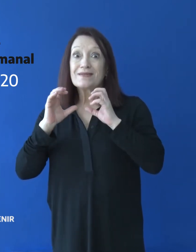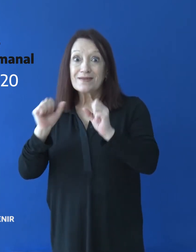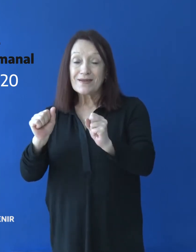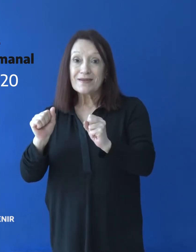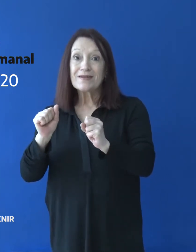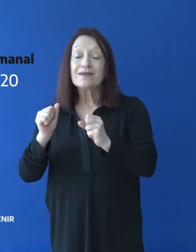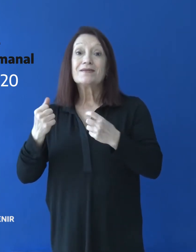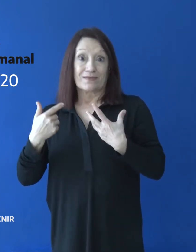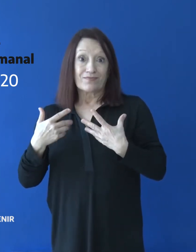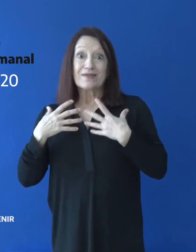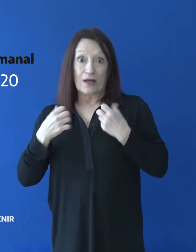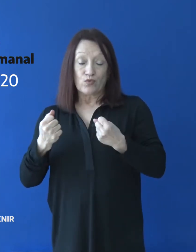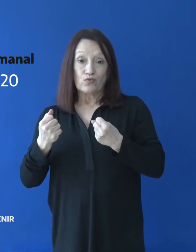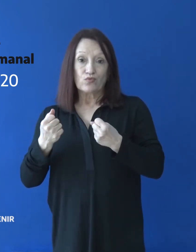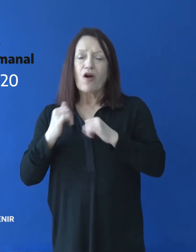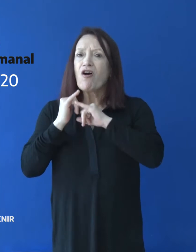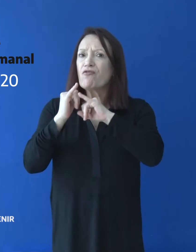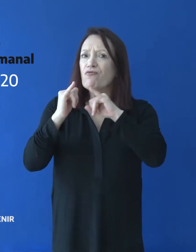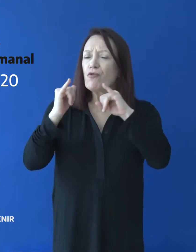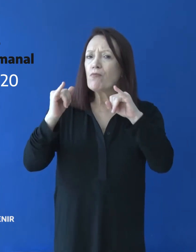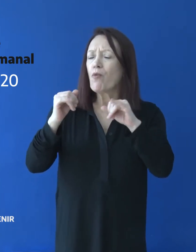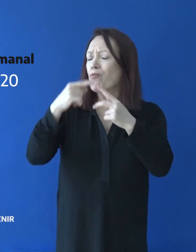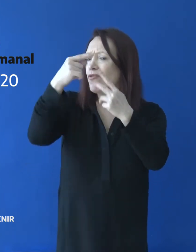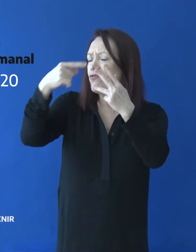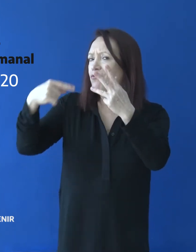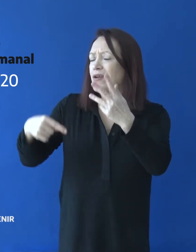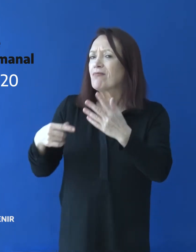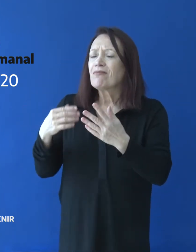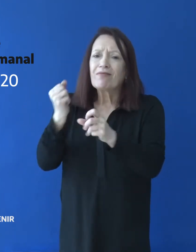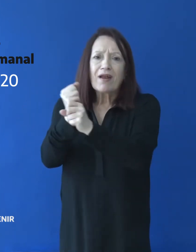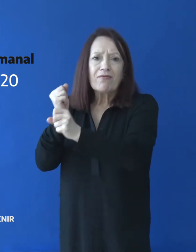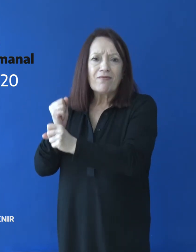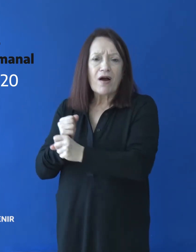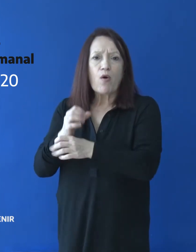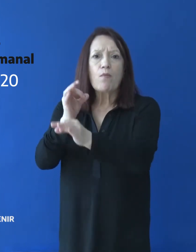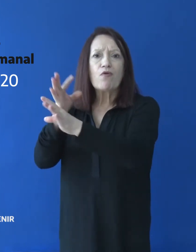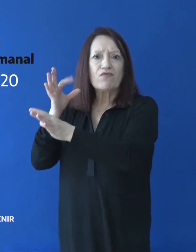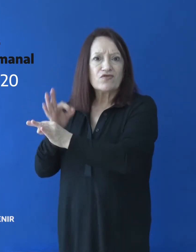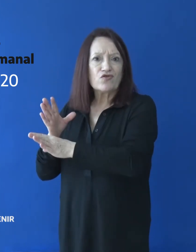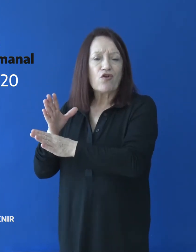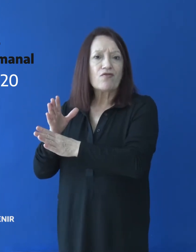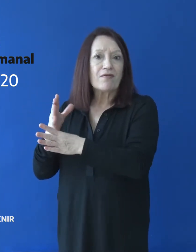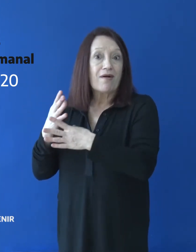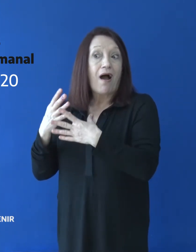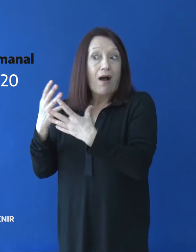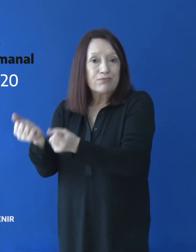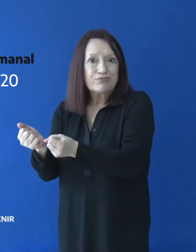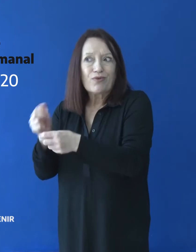Equidad en Salud dio a conocer detalles de la labor que realiza el personal de salud en relación al